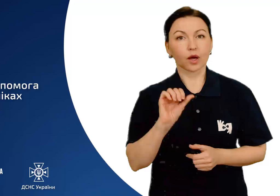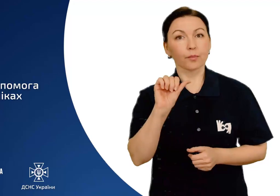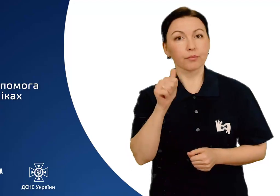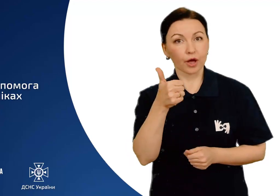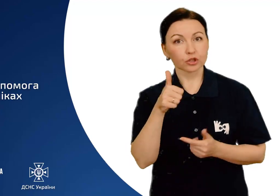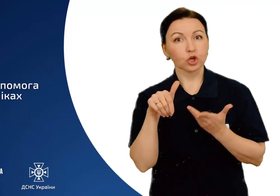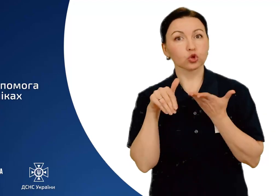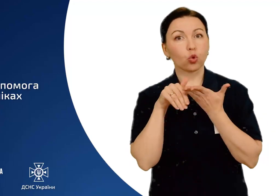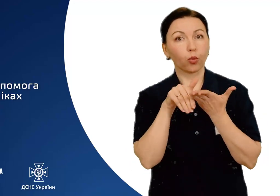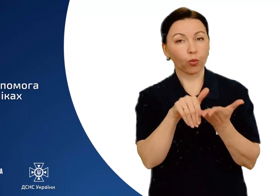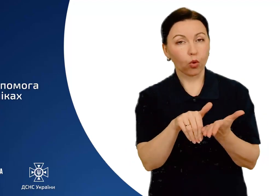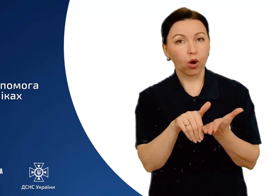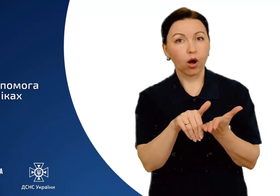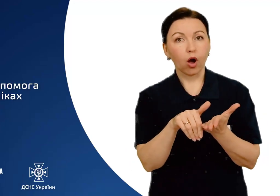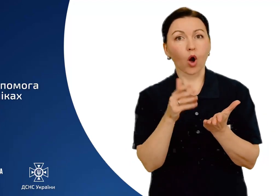Перша допомога при опіках.